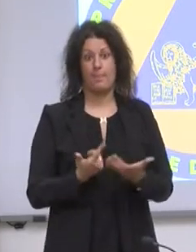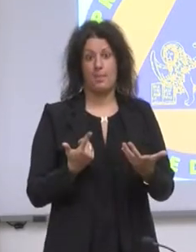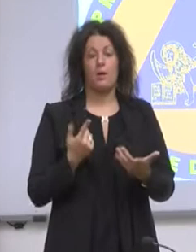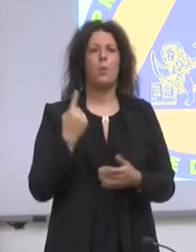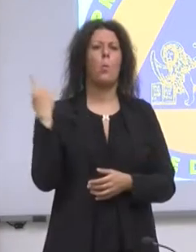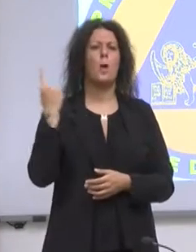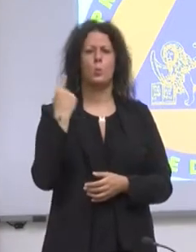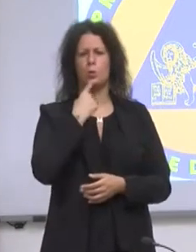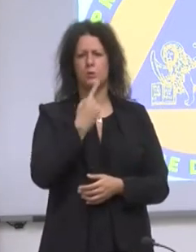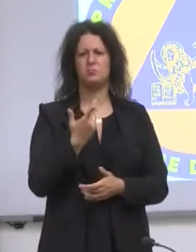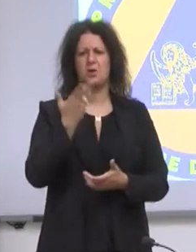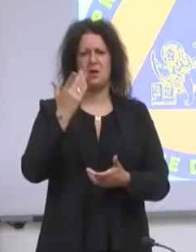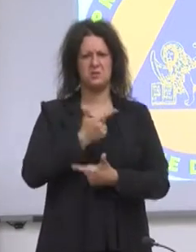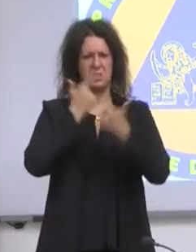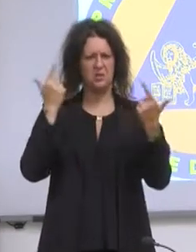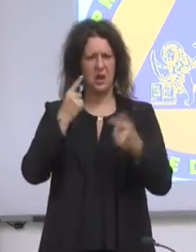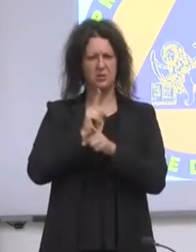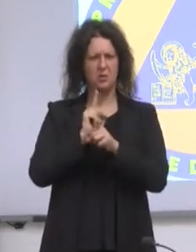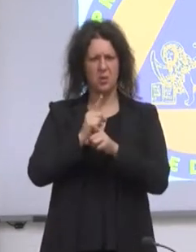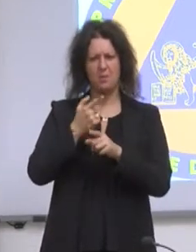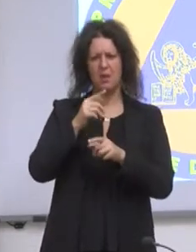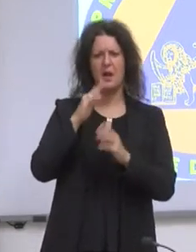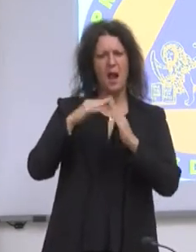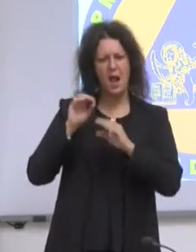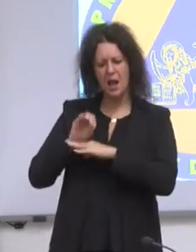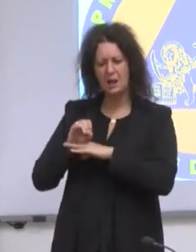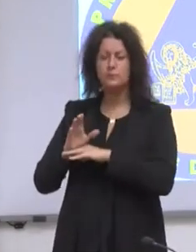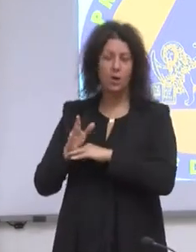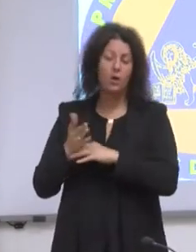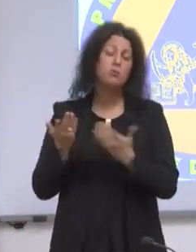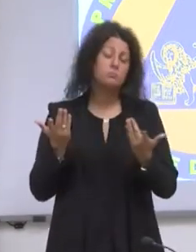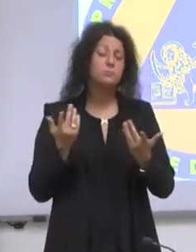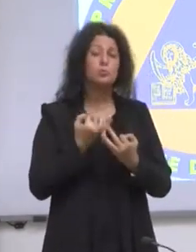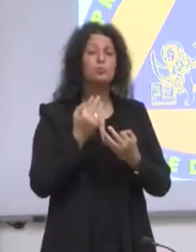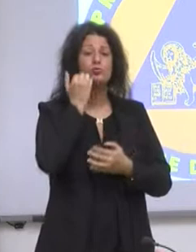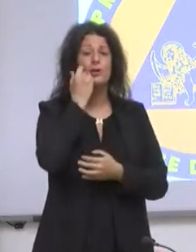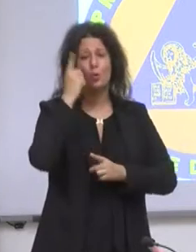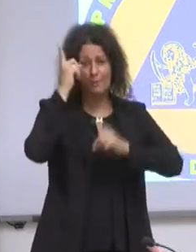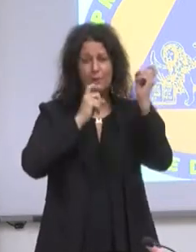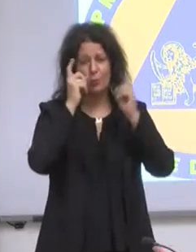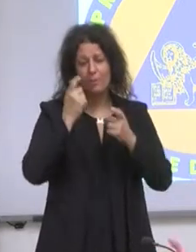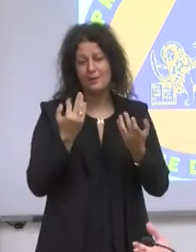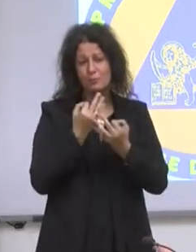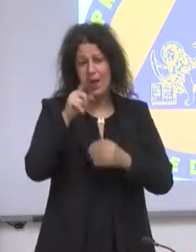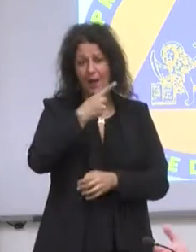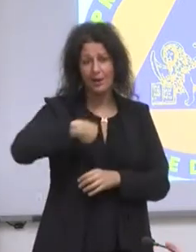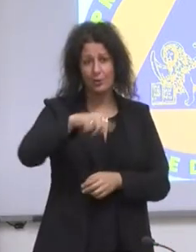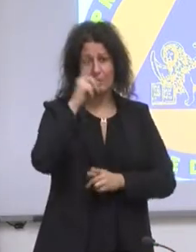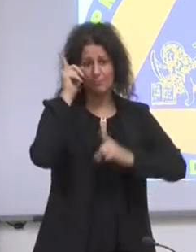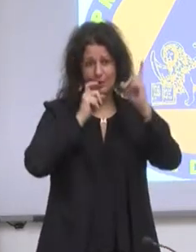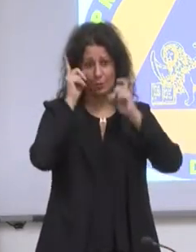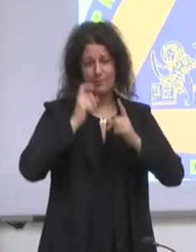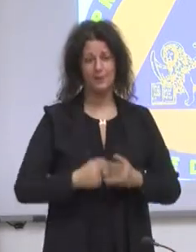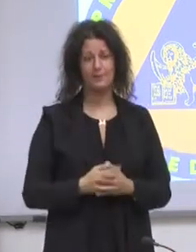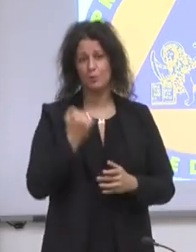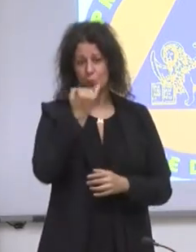qualcuno e dicono ma i genitori, i genitori hanno ragione di preoccuparsi, fanno bene a preoccuparsi, lo siamo anche noi, non è che c'è, è una